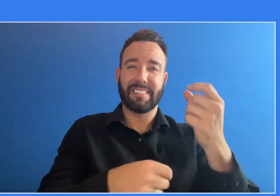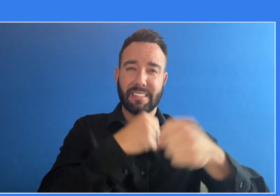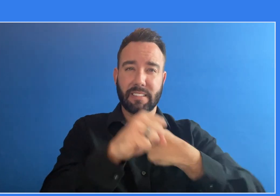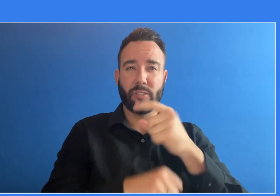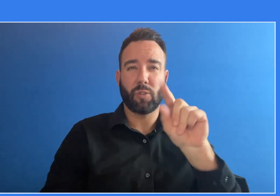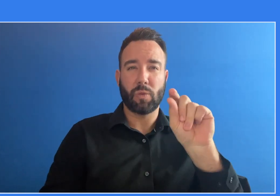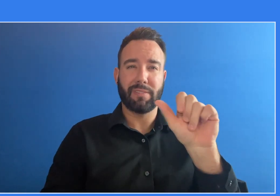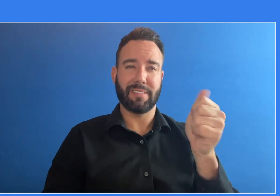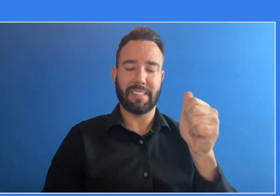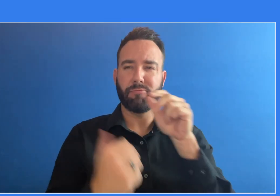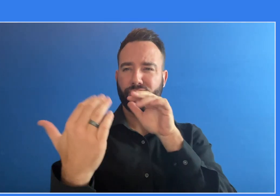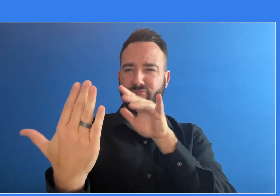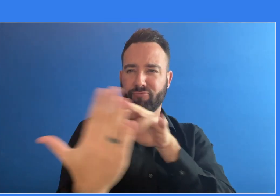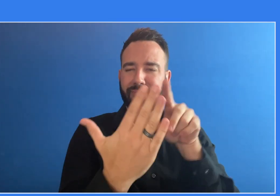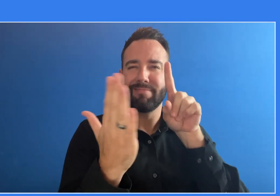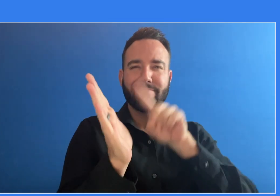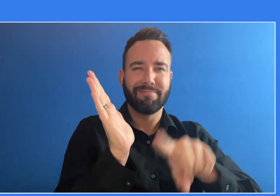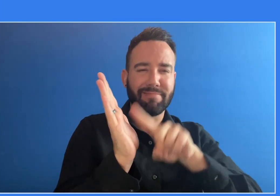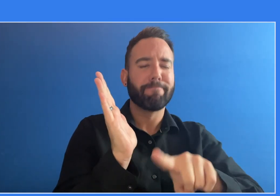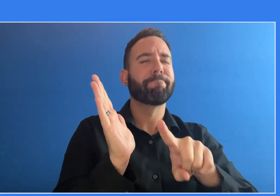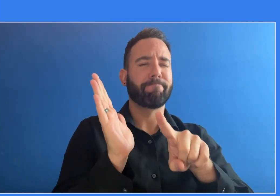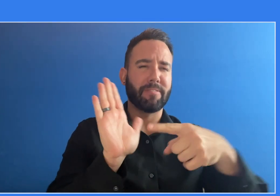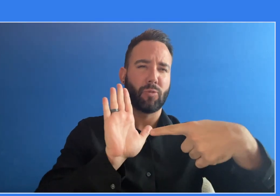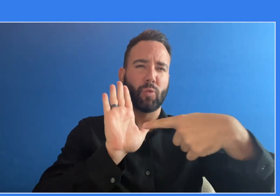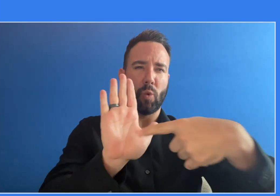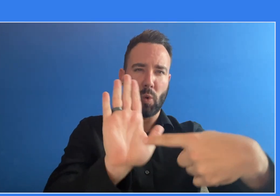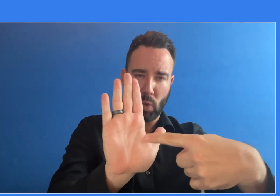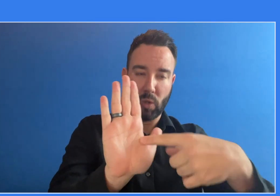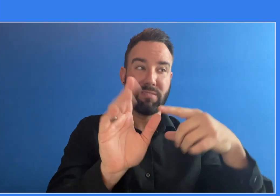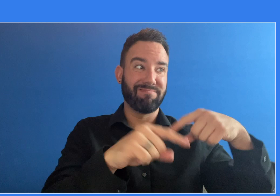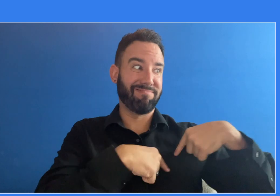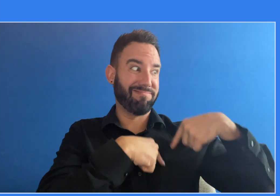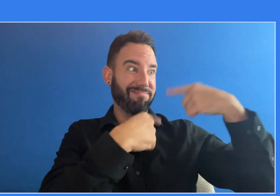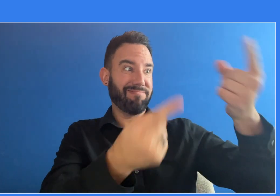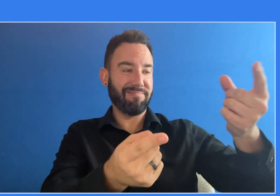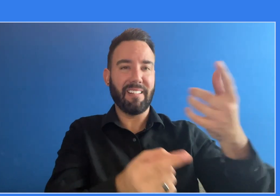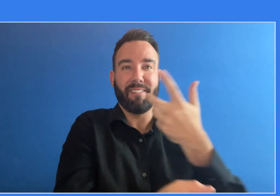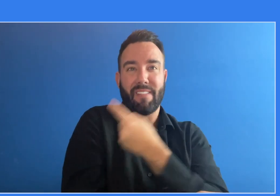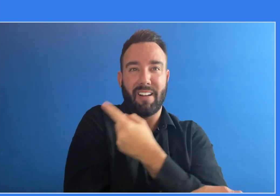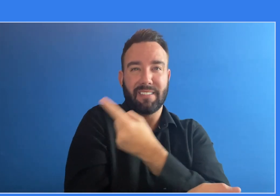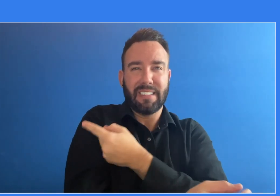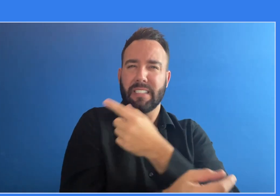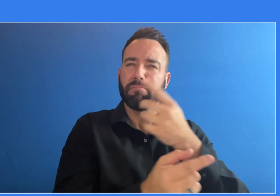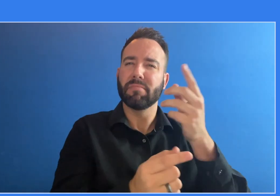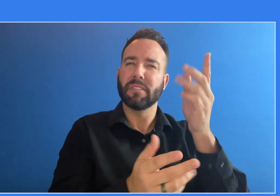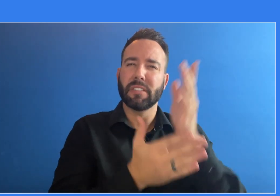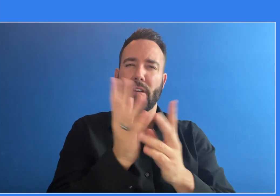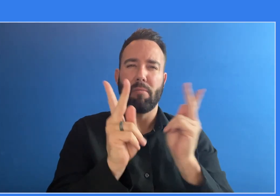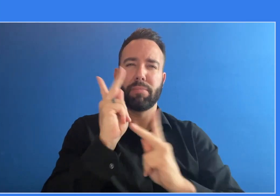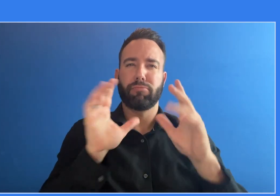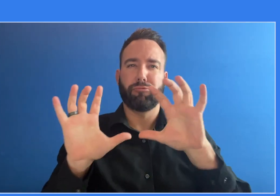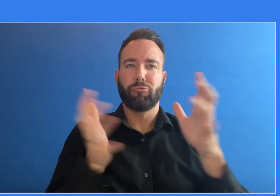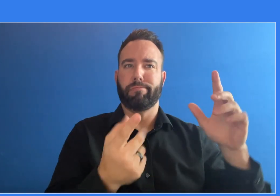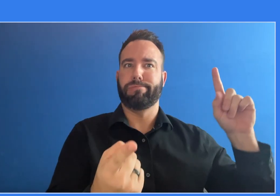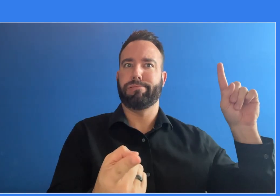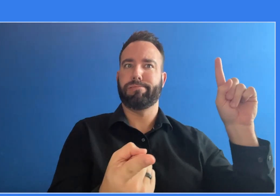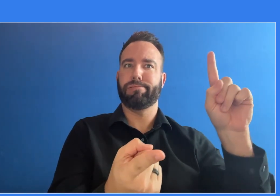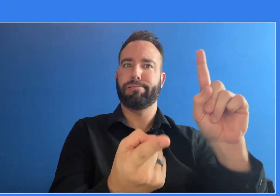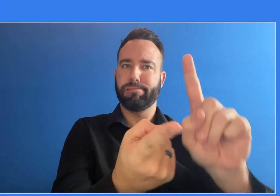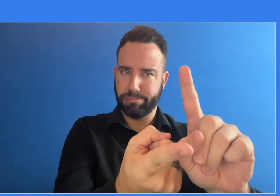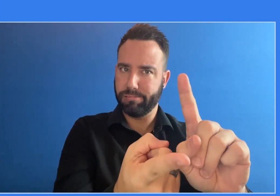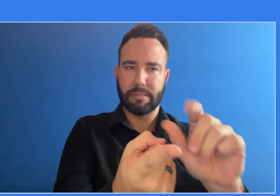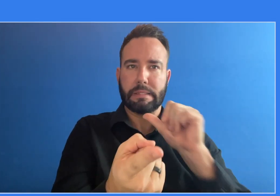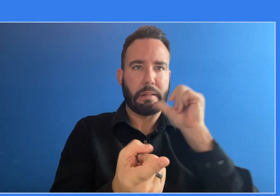vacunación contra la influenza han sido constantemente más bajas entre los adultos de raza negra, hispanos,